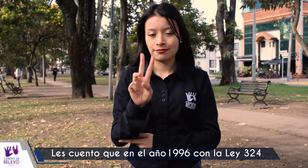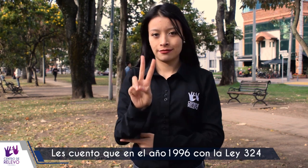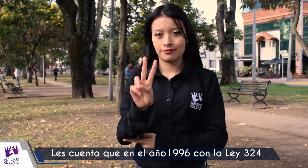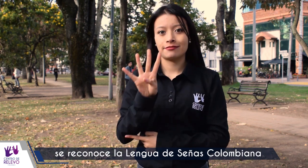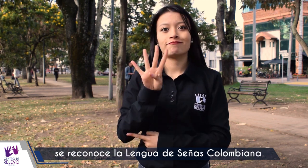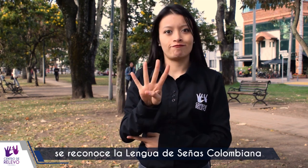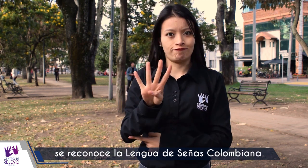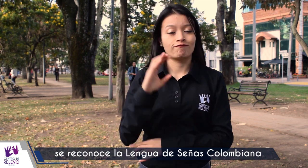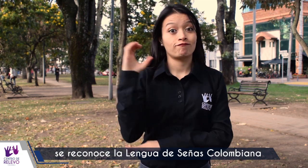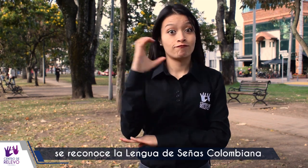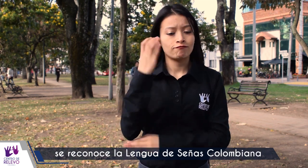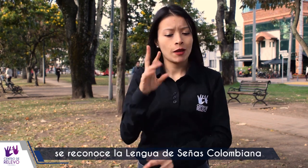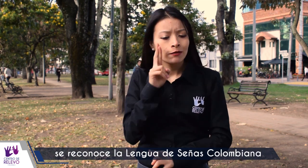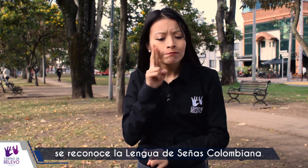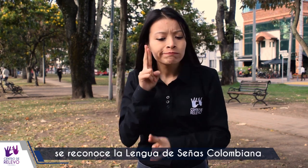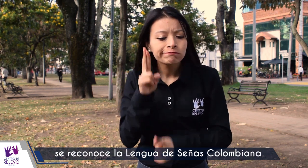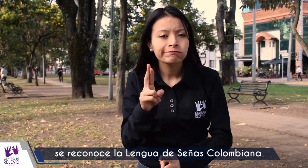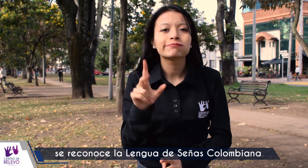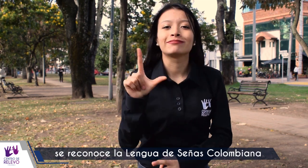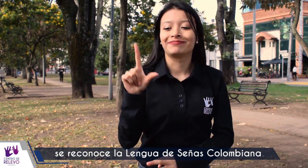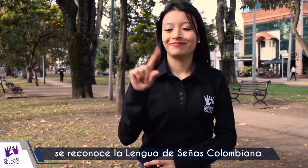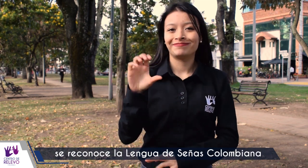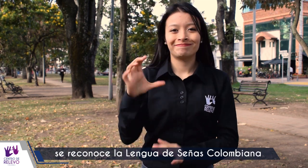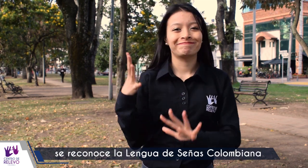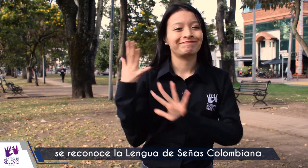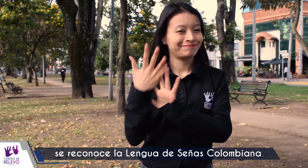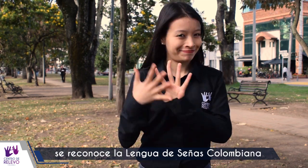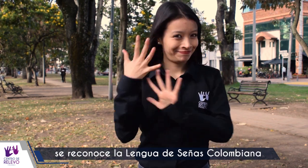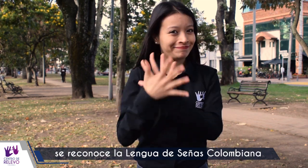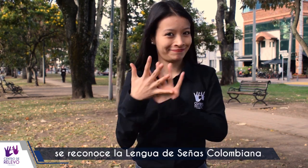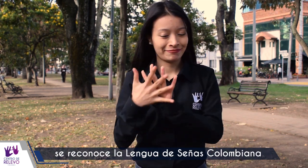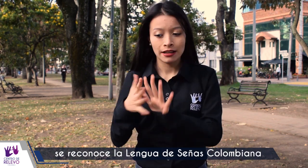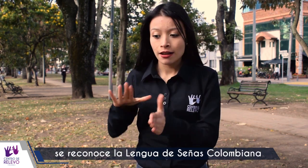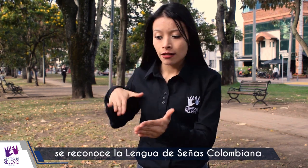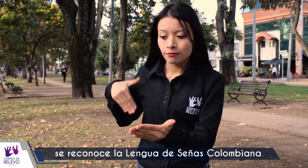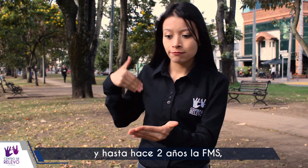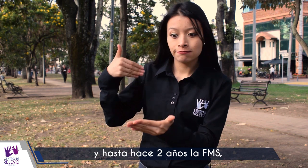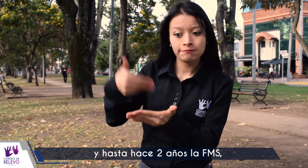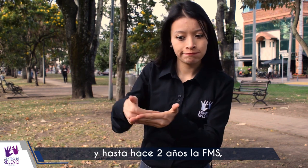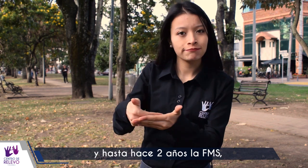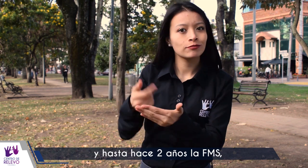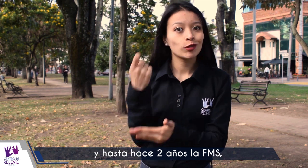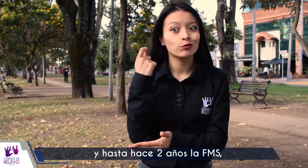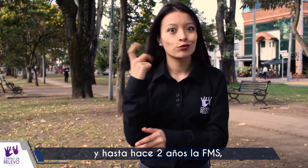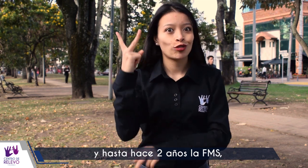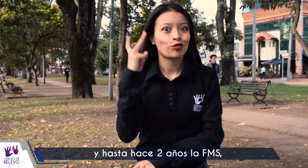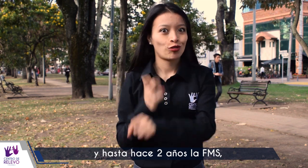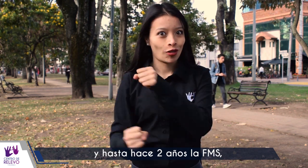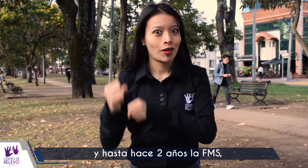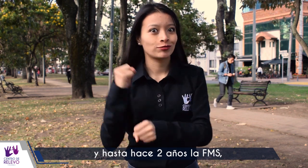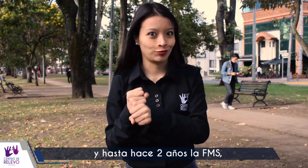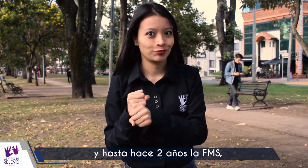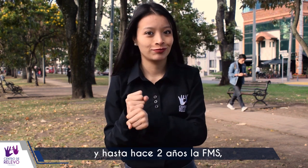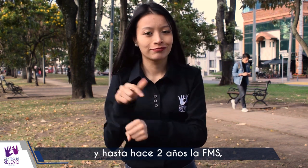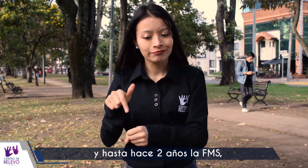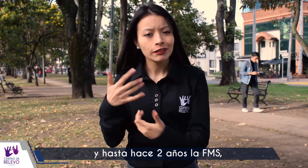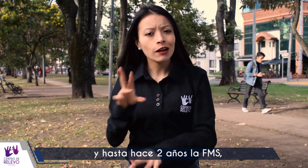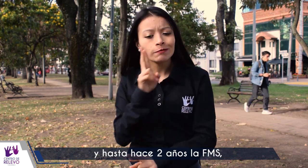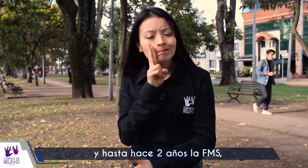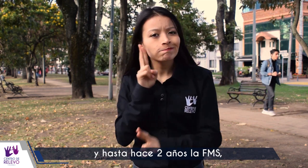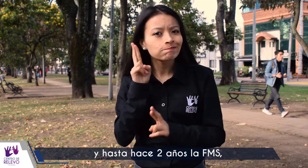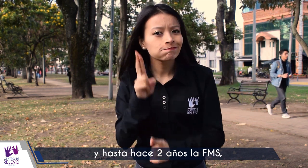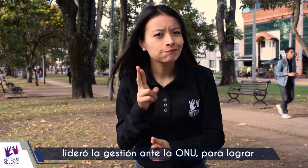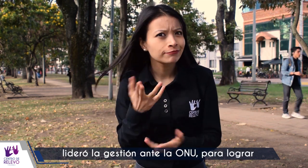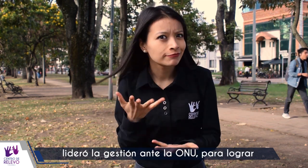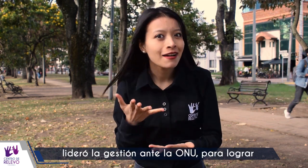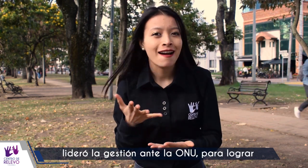324, se reconoce la lengua de señas colombiana. Y hasta hace dos años, la Federación